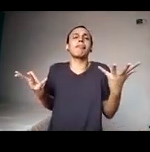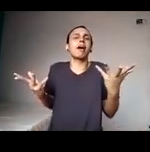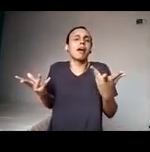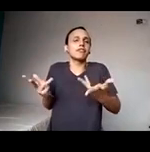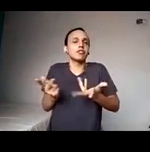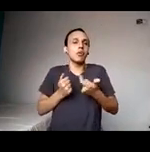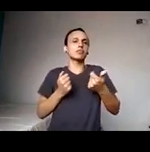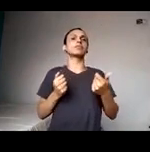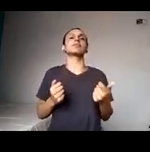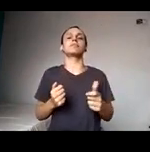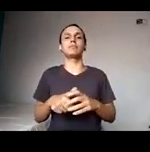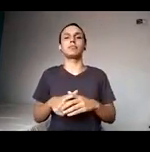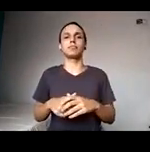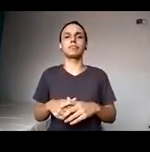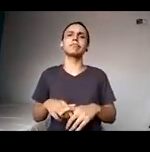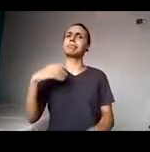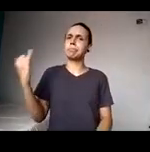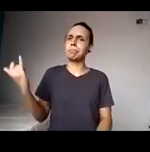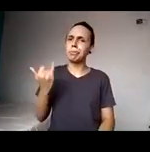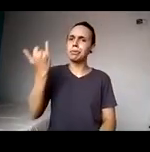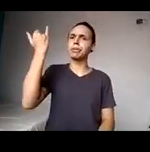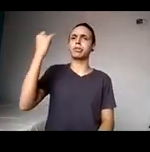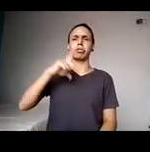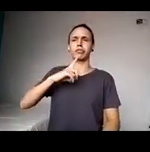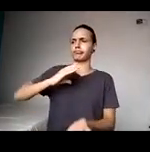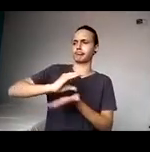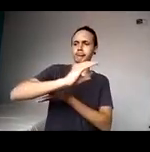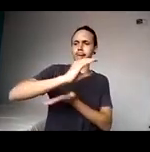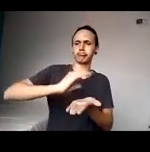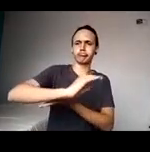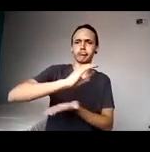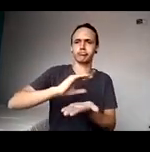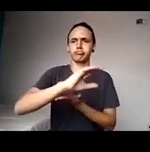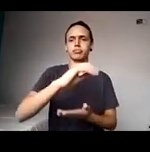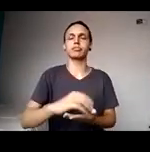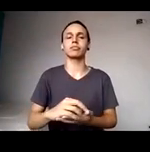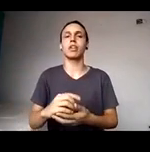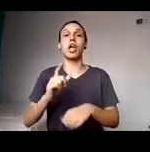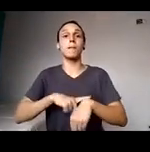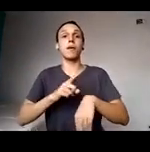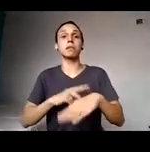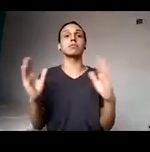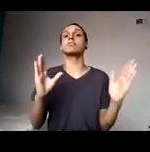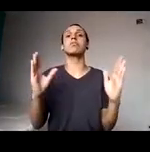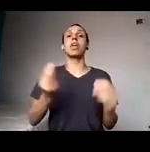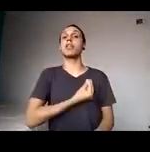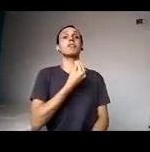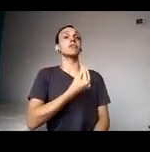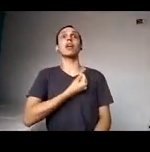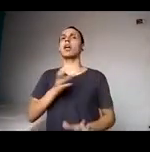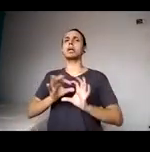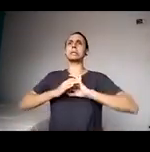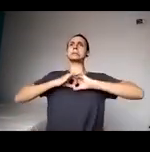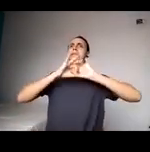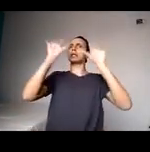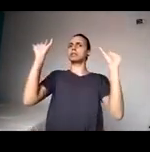muito significativo nessa área com investimentos, sobretudo durante o programa Viver Sem Limites, que garantia